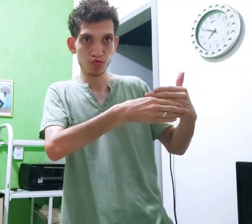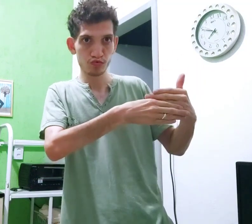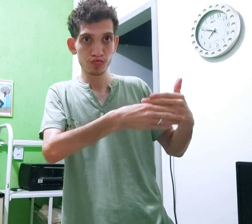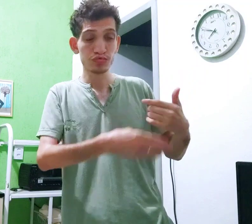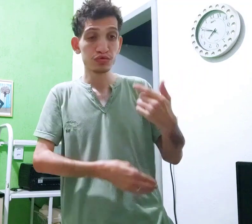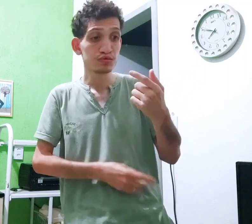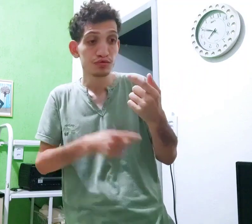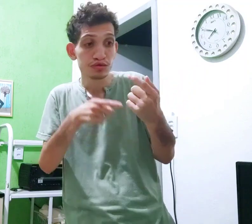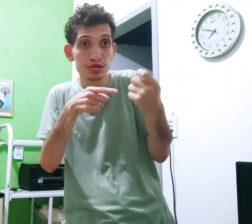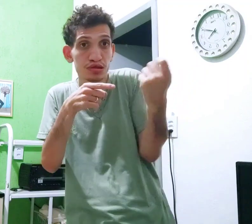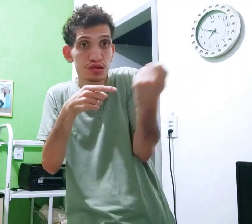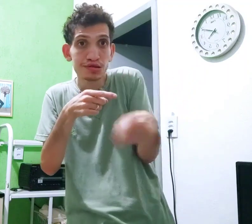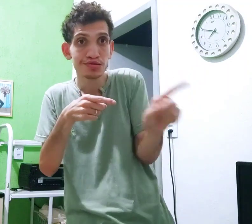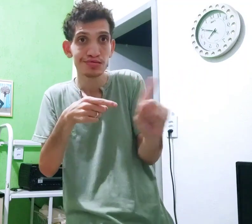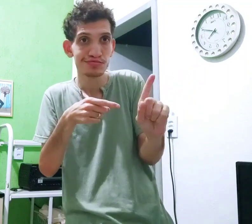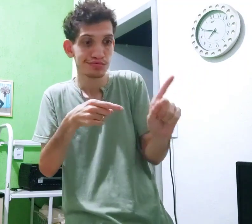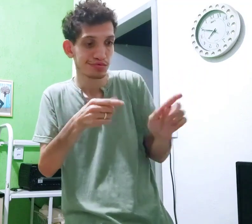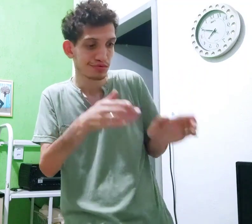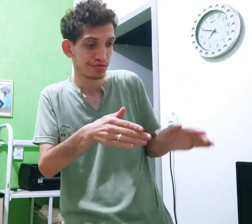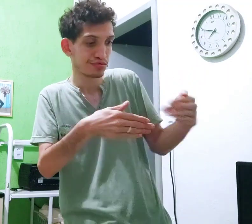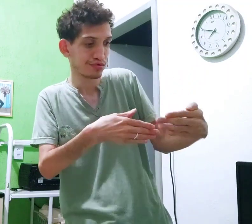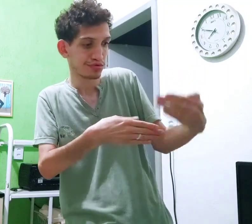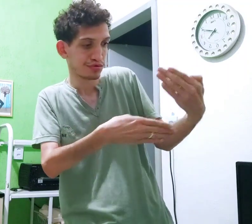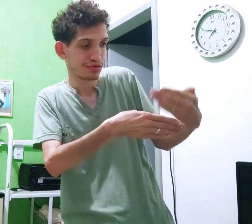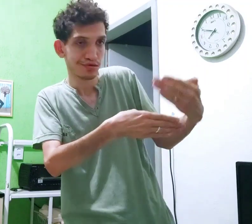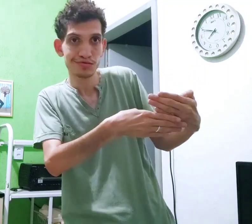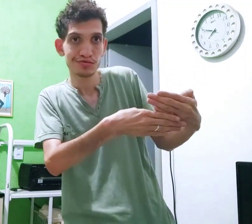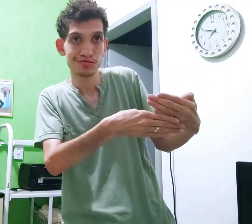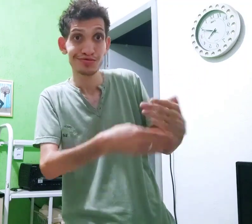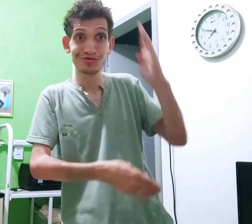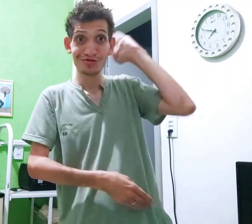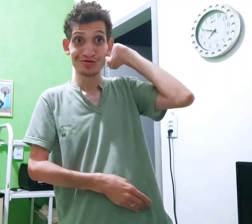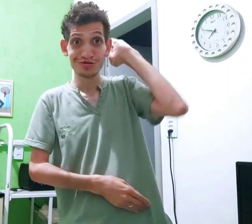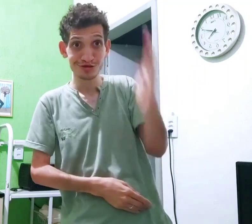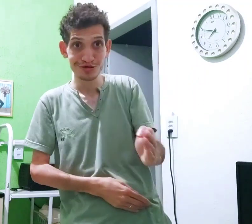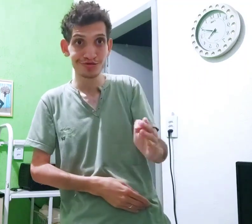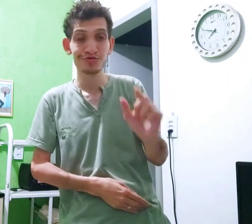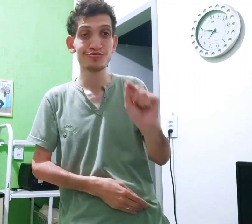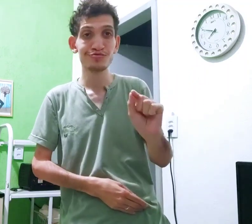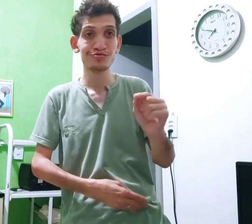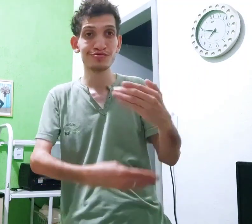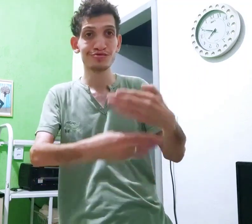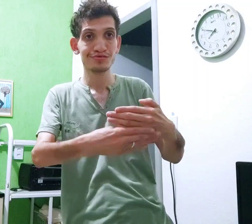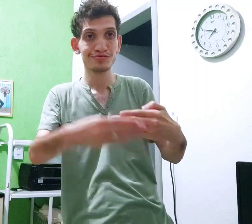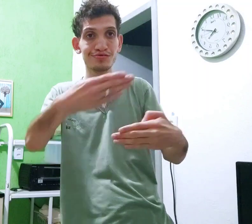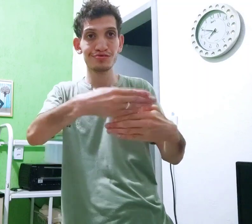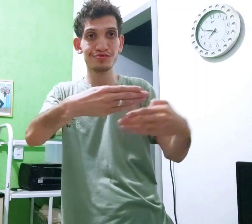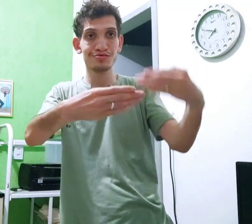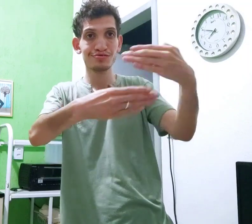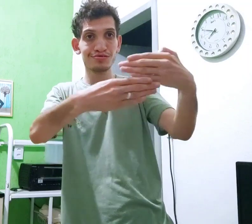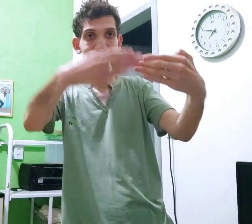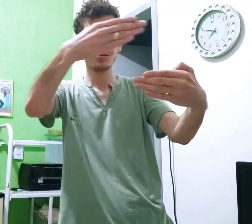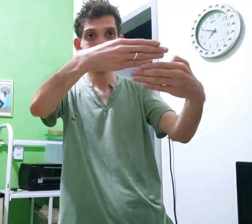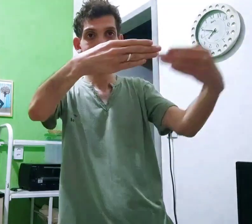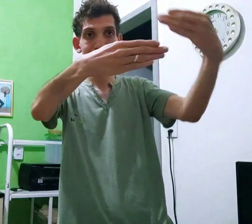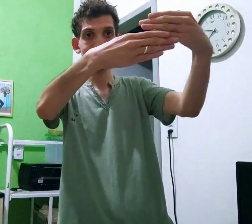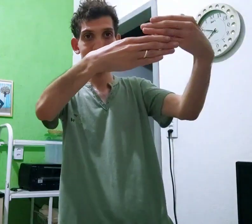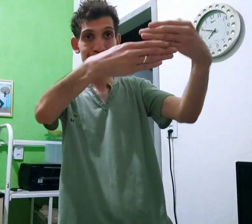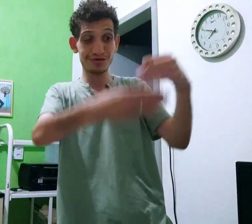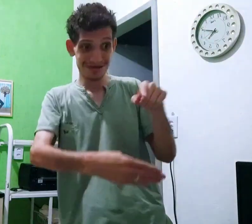tesouro Então não precisa fazer assim e assim Pode ir direto e Nesse jeito